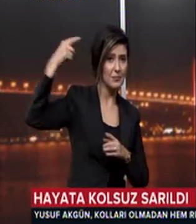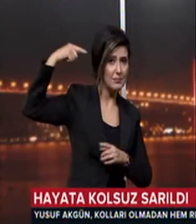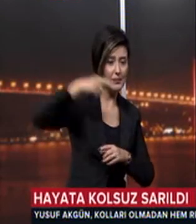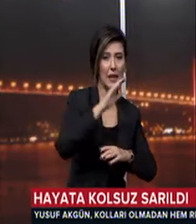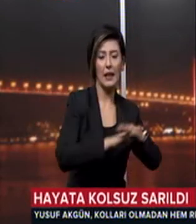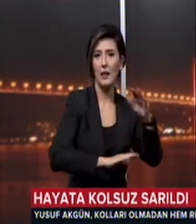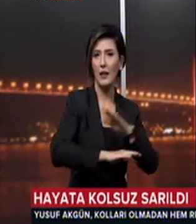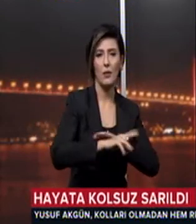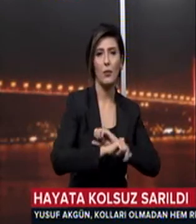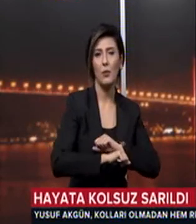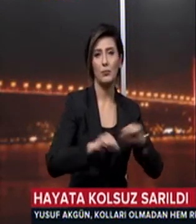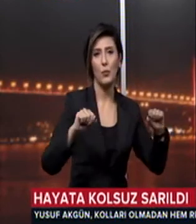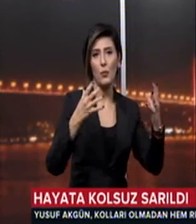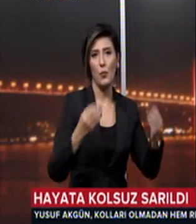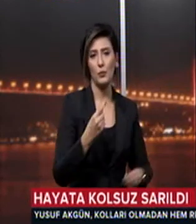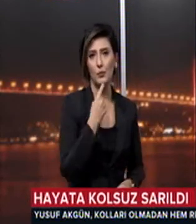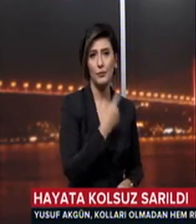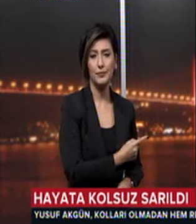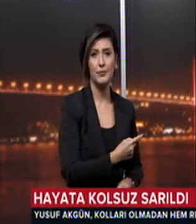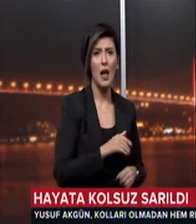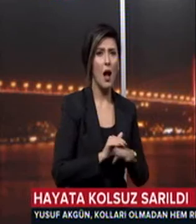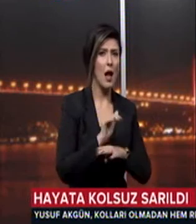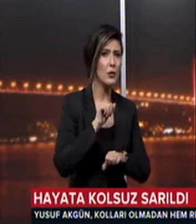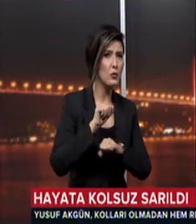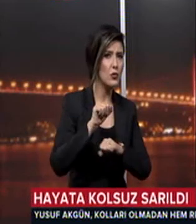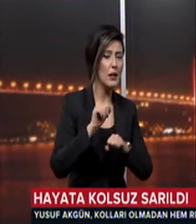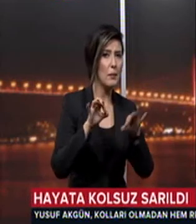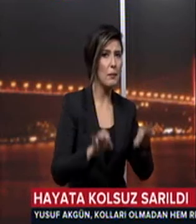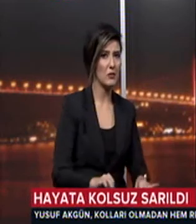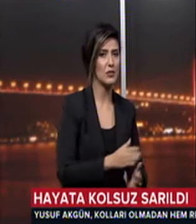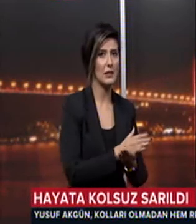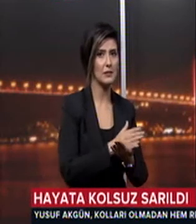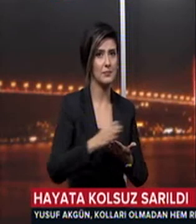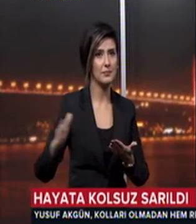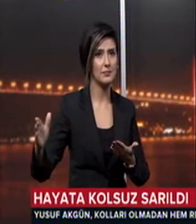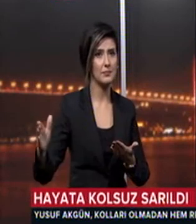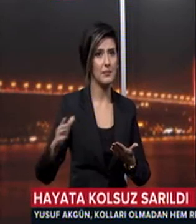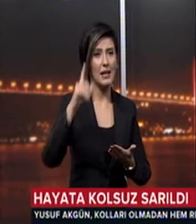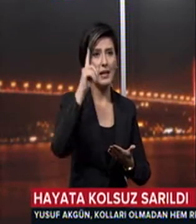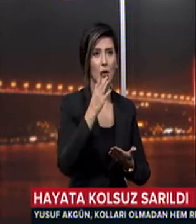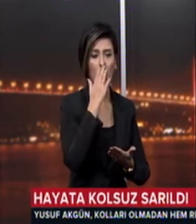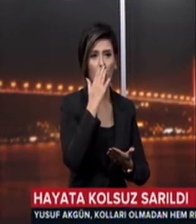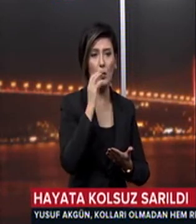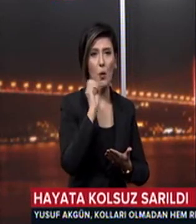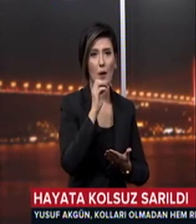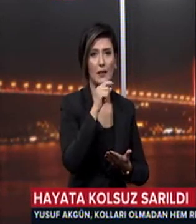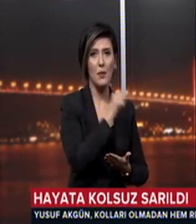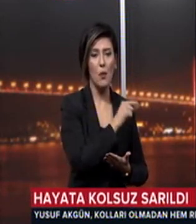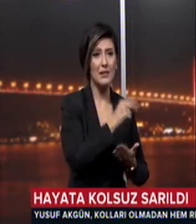kaybetti Hayatla mücadelesi işte böyle başladı İlkokul öğretmeni onu resim çizmesi için